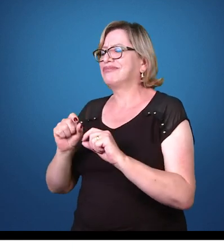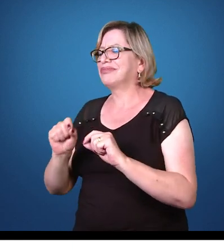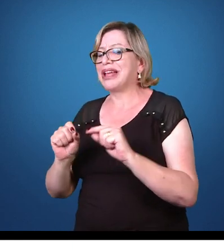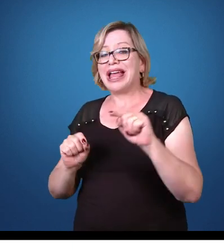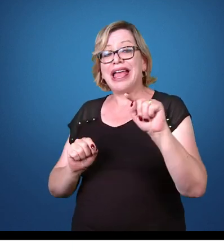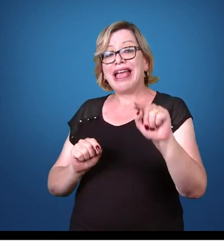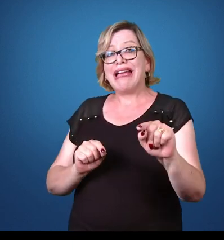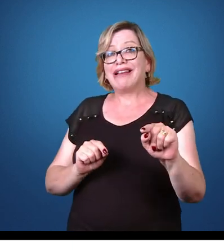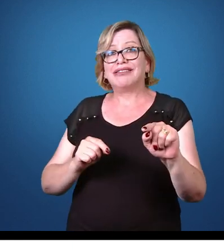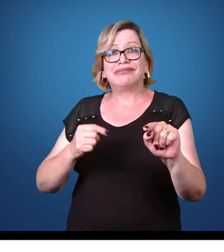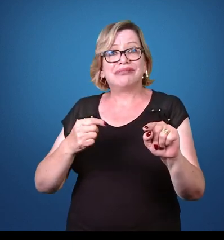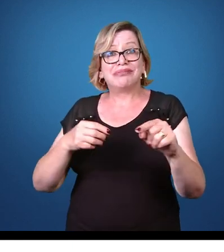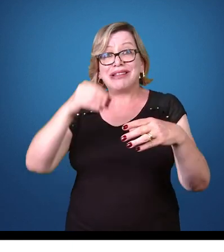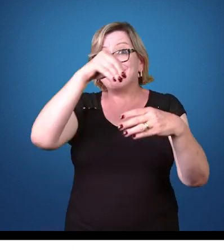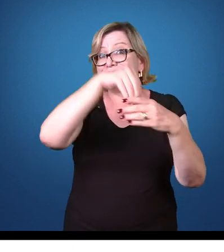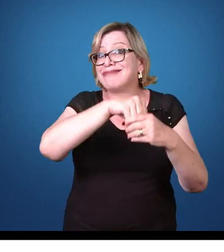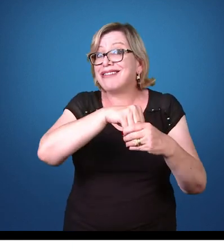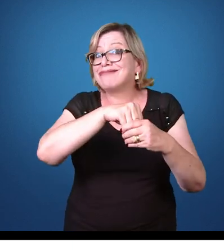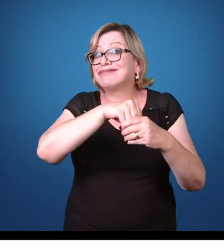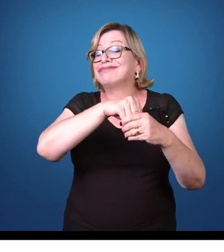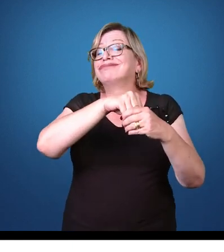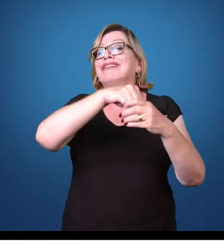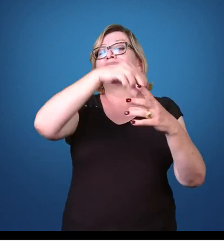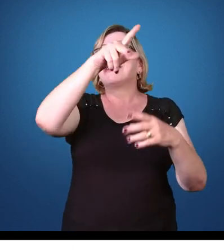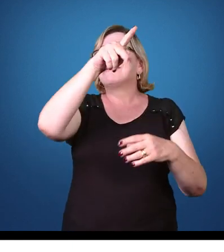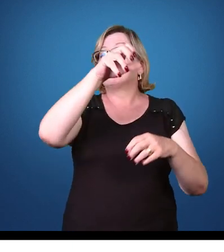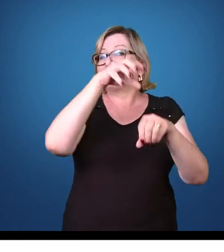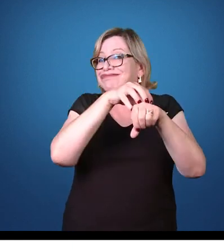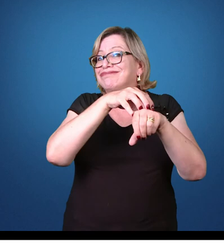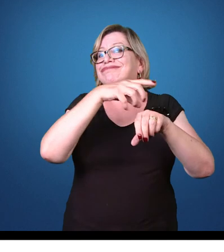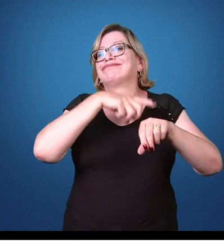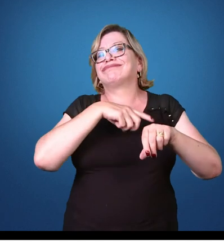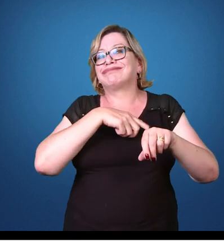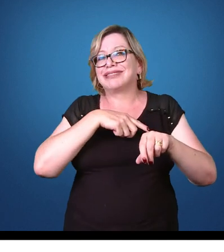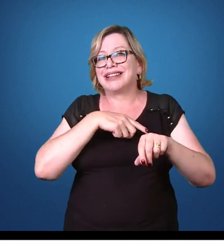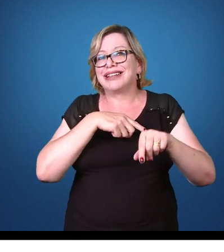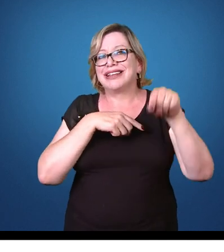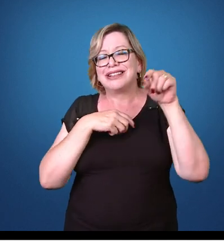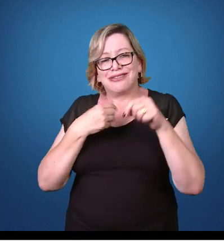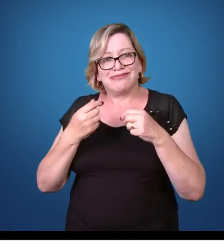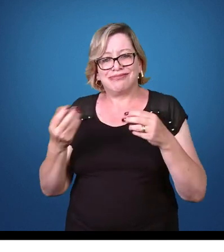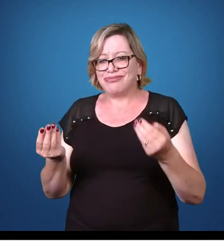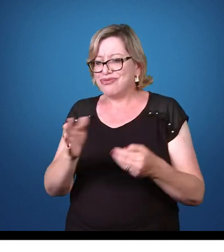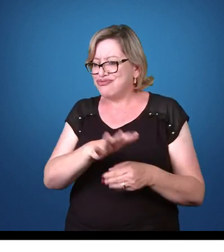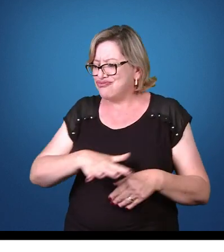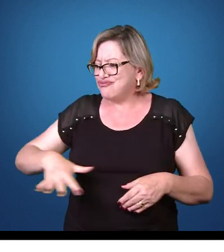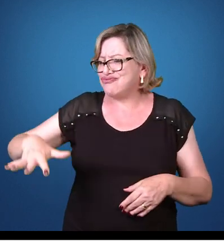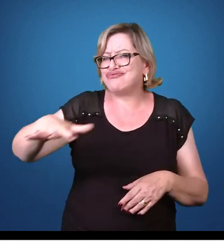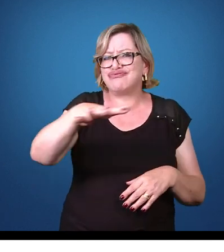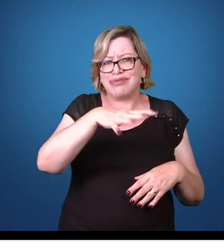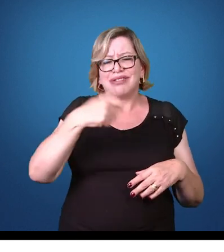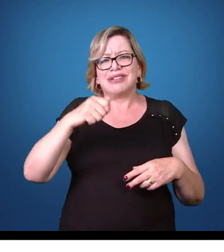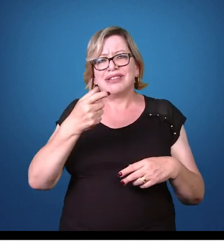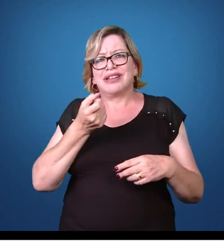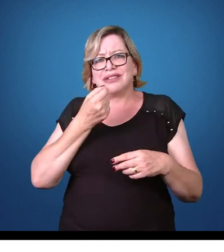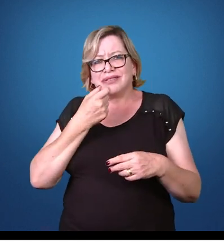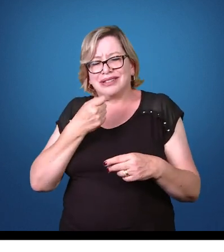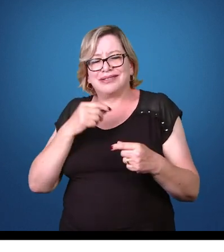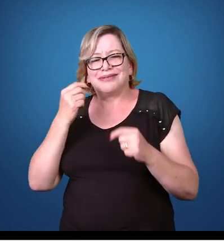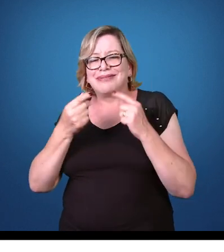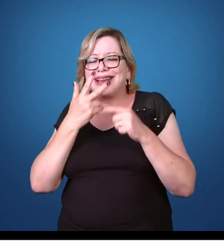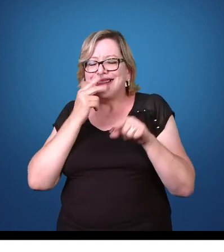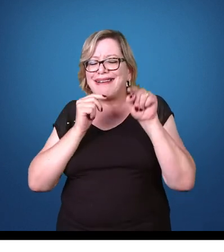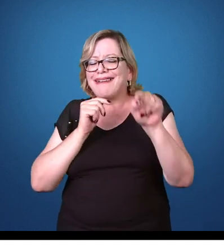apresentam o parasita, mas não apresentam o sintoma, continuam não sendo tratados. Esses são reservatórios do